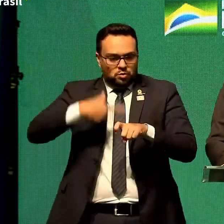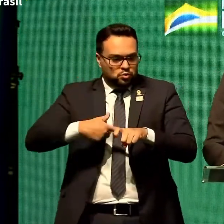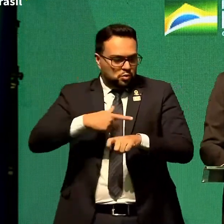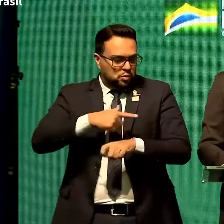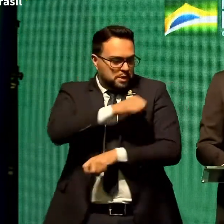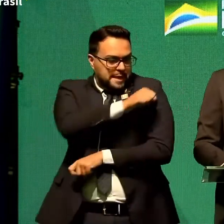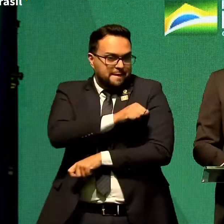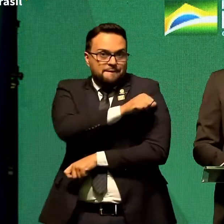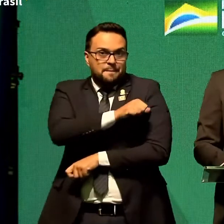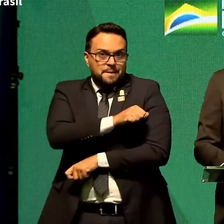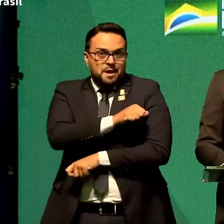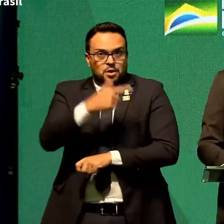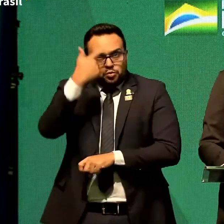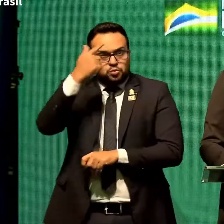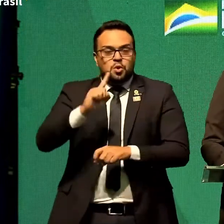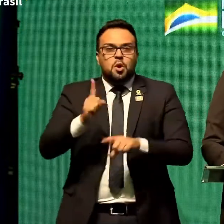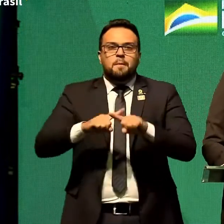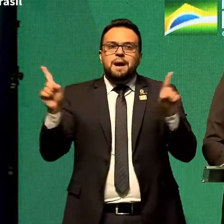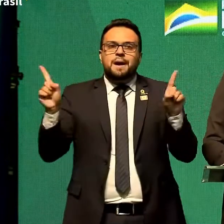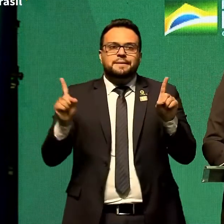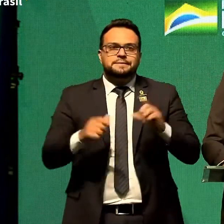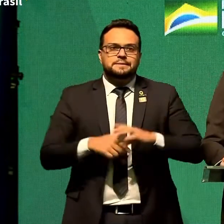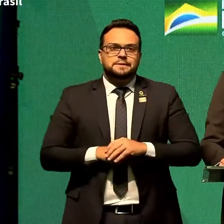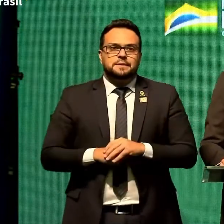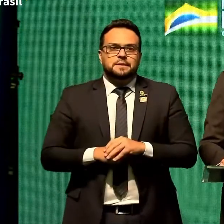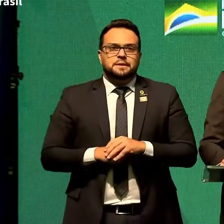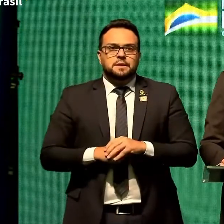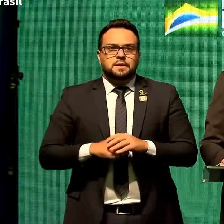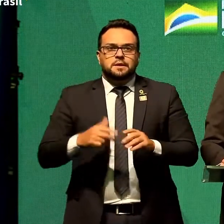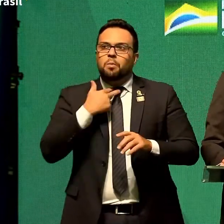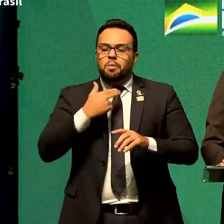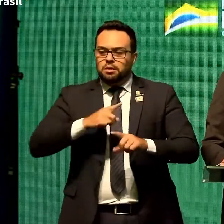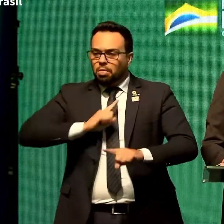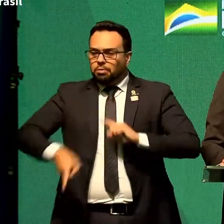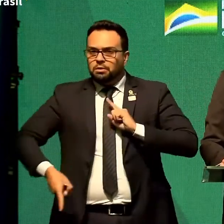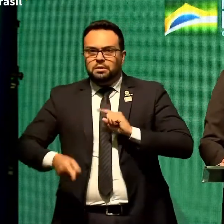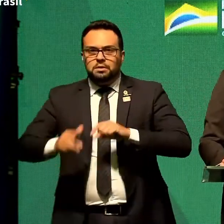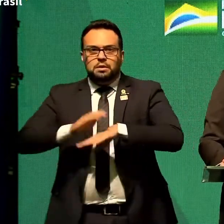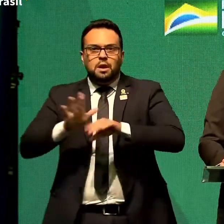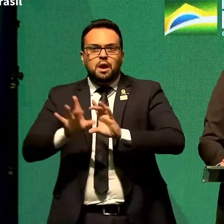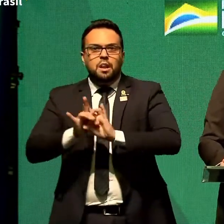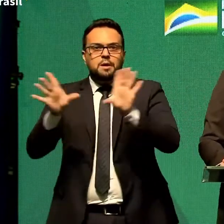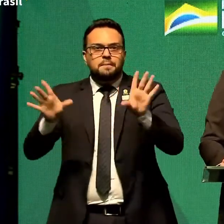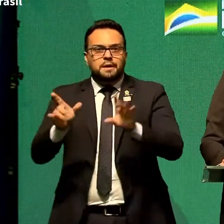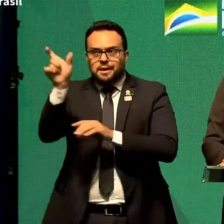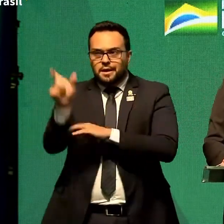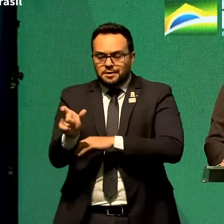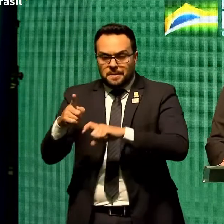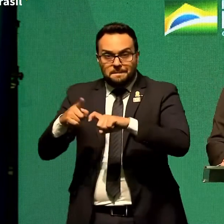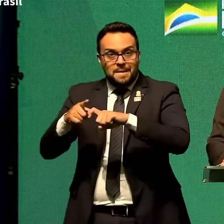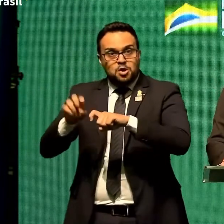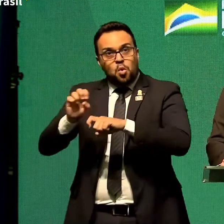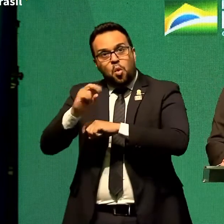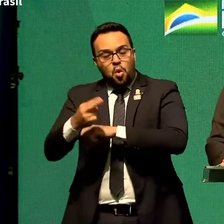mas eu não posso tolher a liberdade do médico ou até mesmo do enfermeiro.